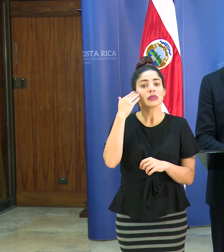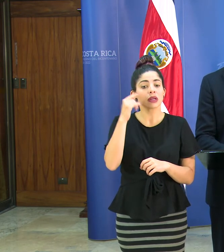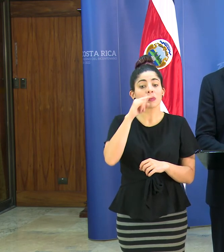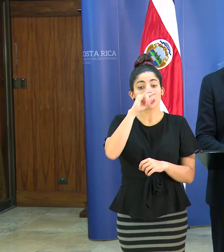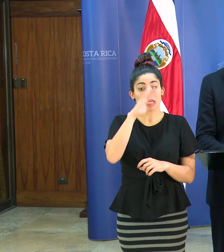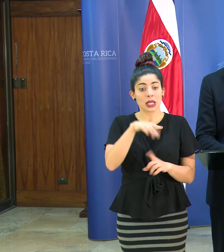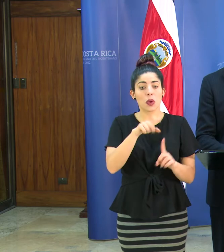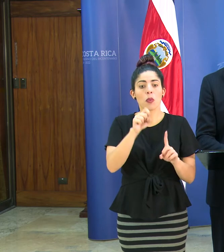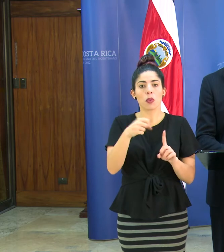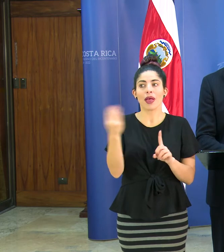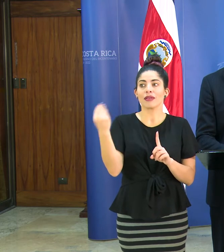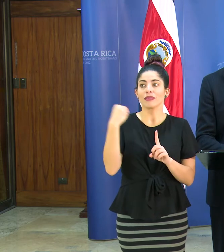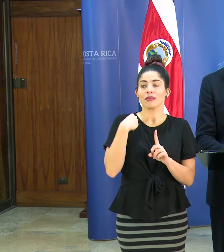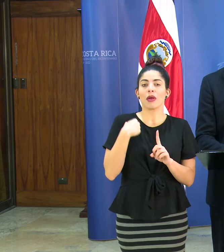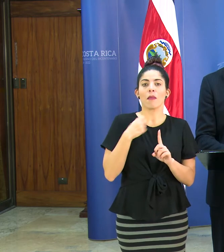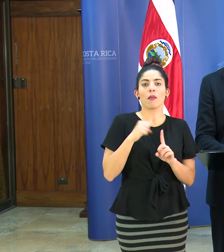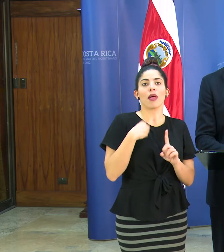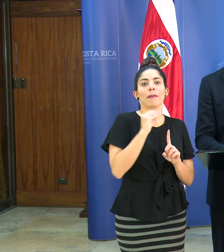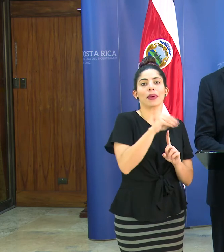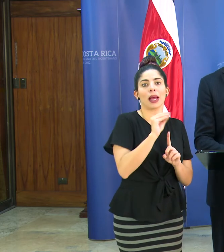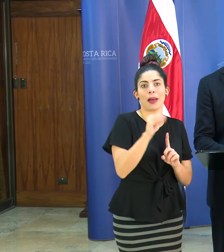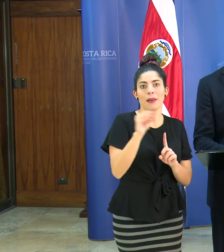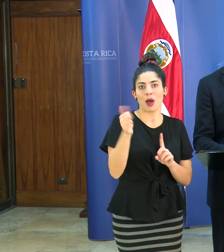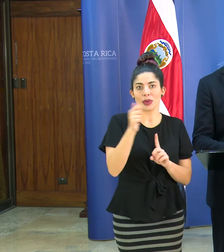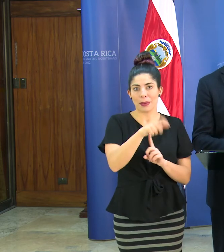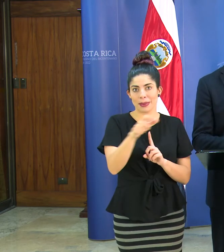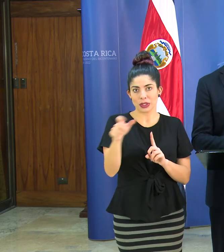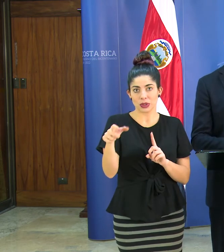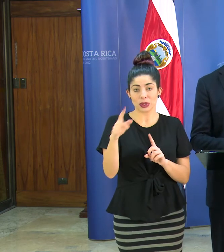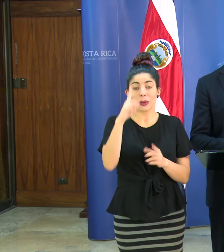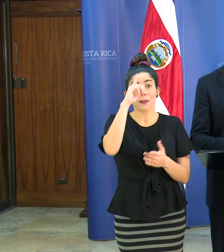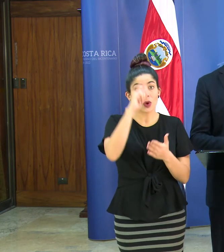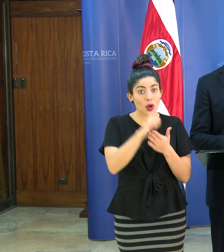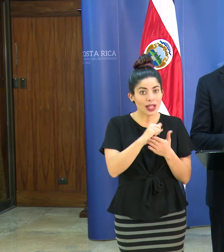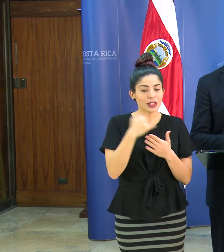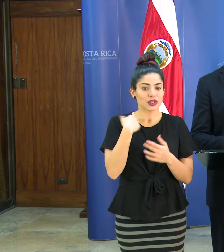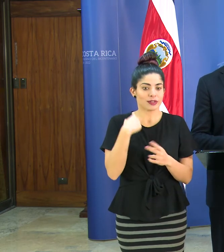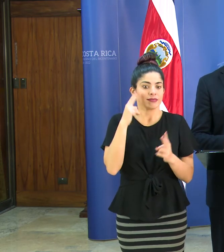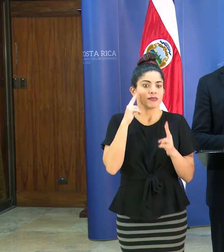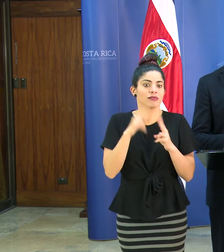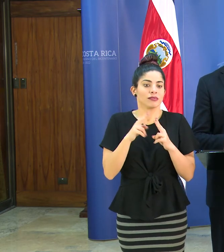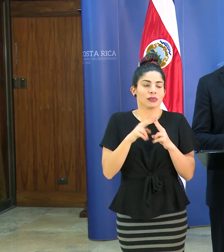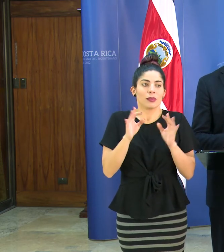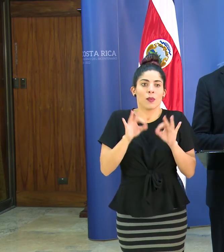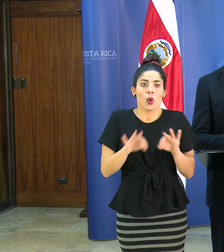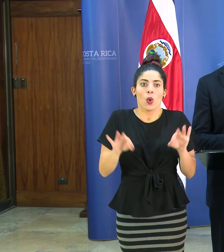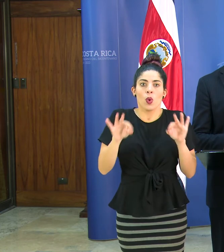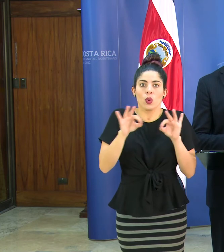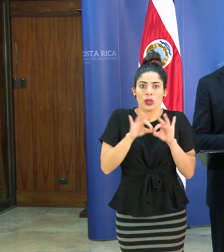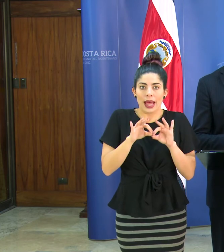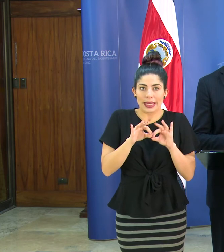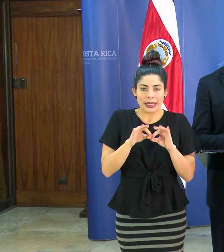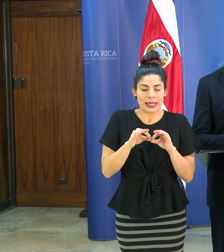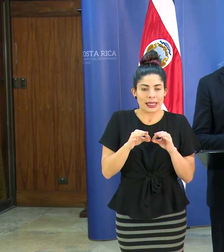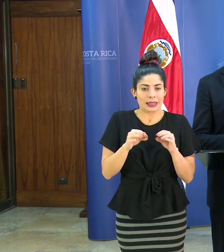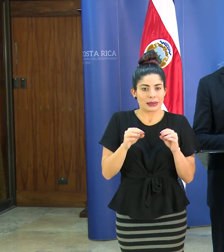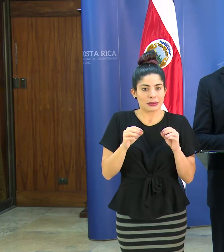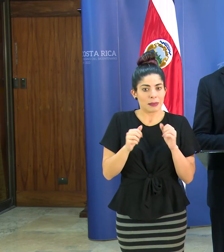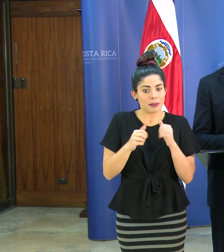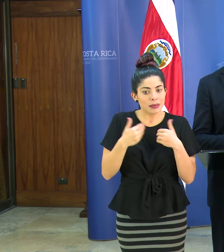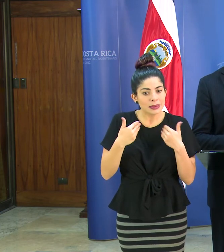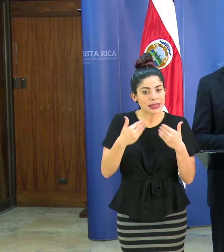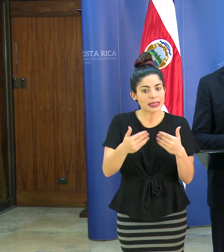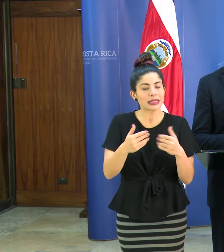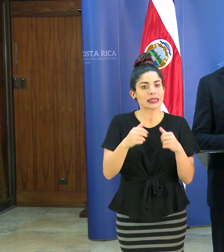pueden llevar el virus a otras personas pero por eso también es que conociendo la importancia de mantener al máximo posible un